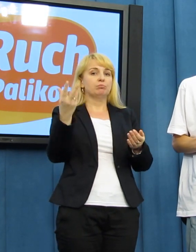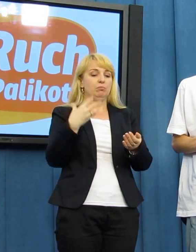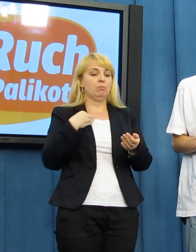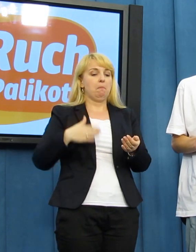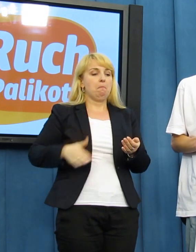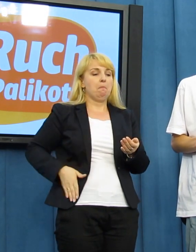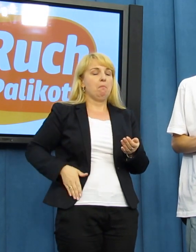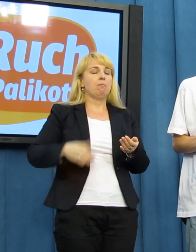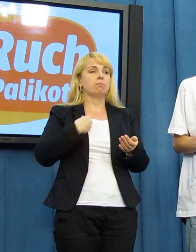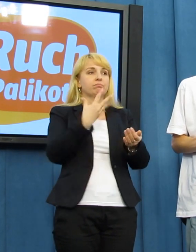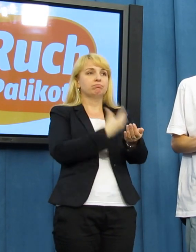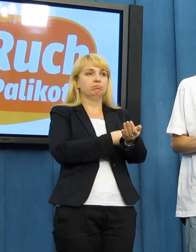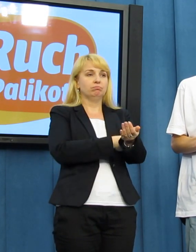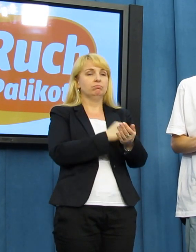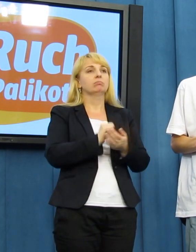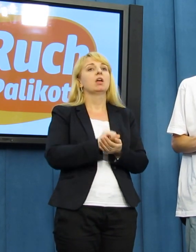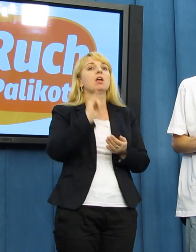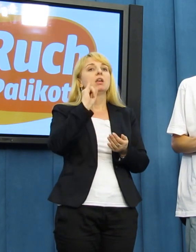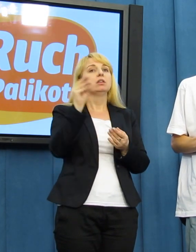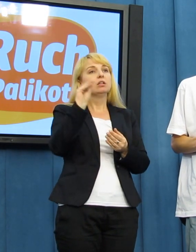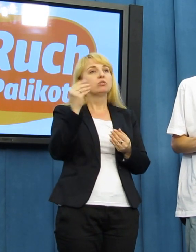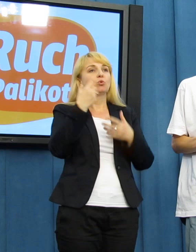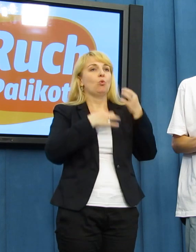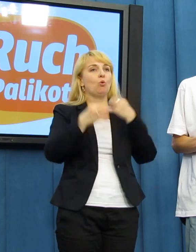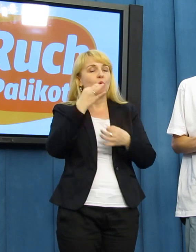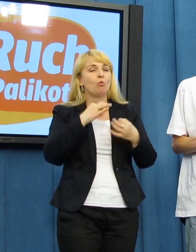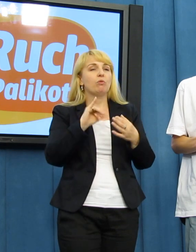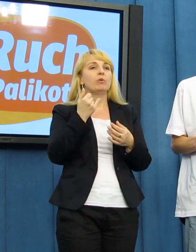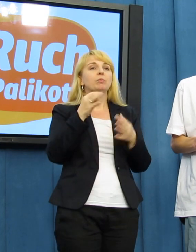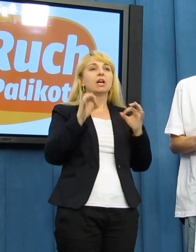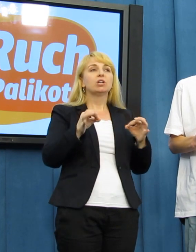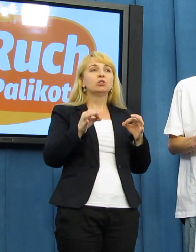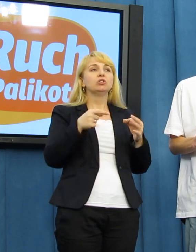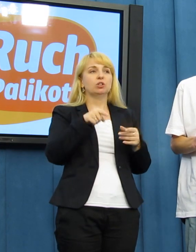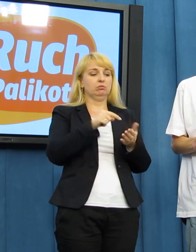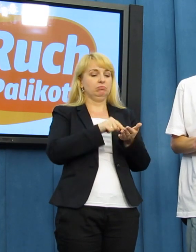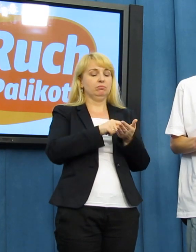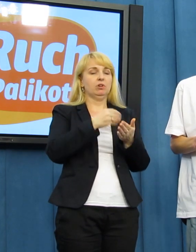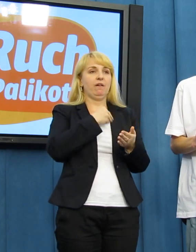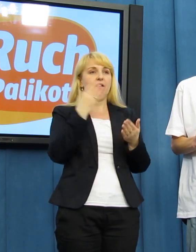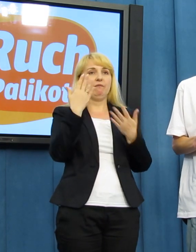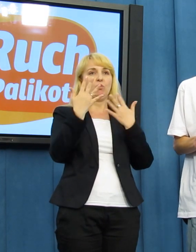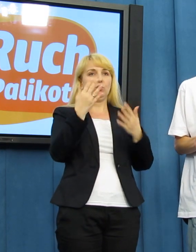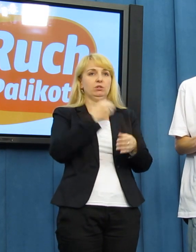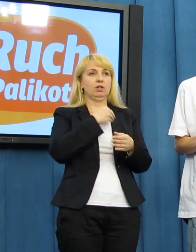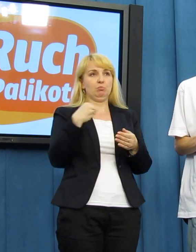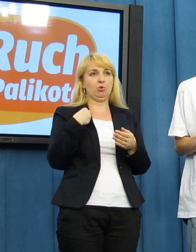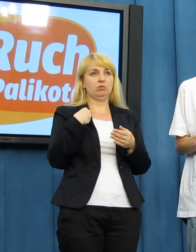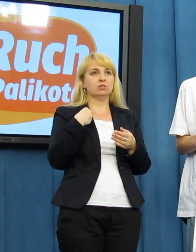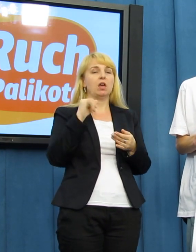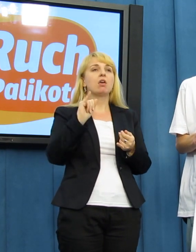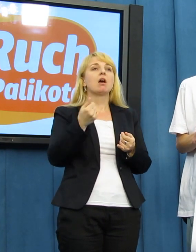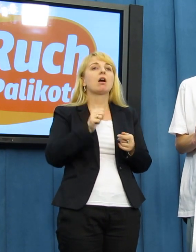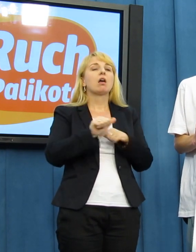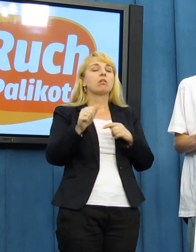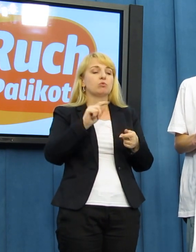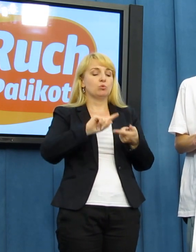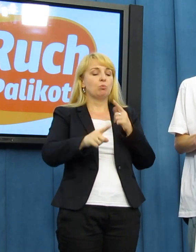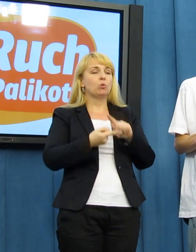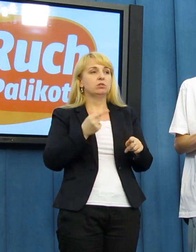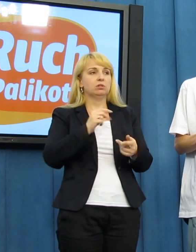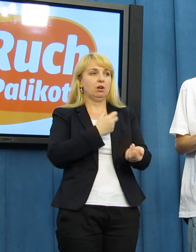opowie, jak to jest w dzisiejszej Polsce na temat polityki narkotykowej.